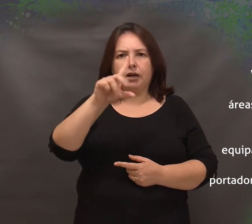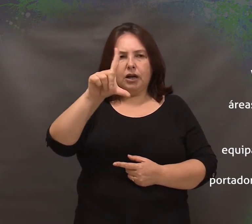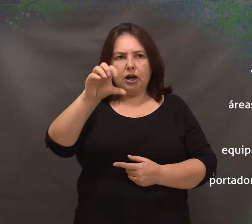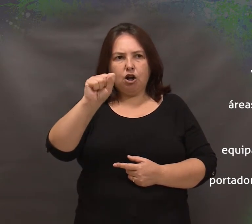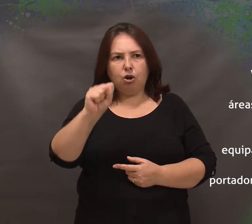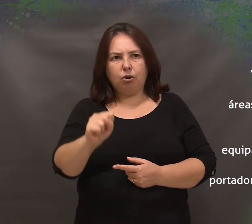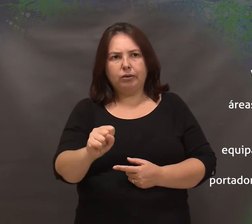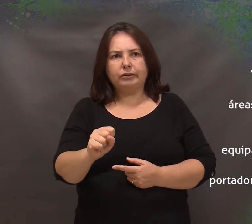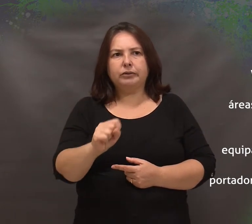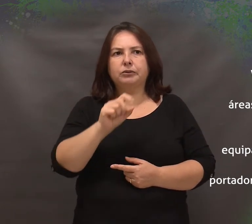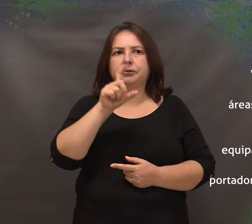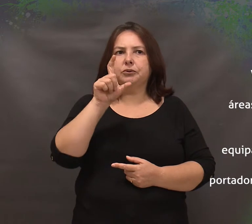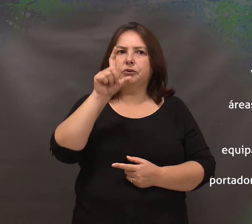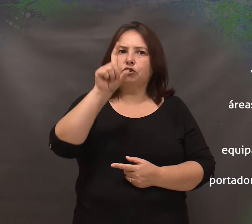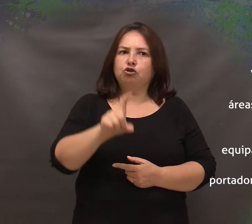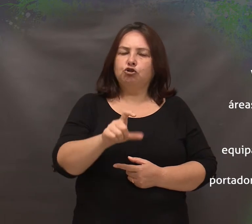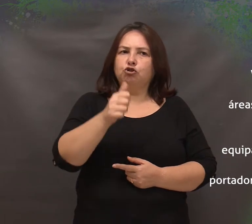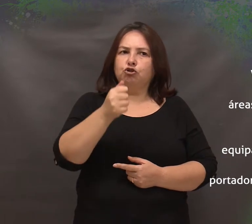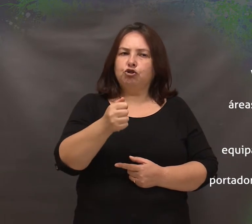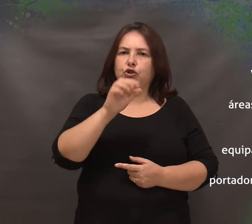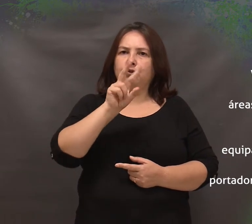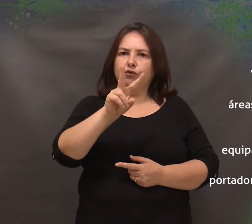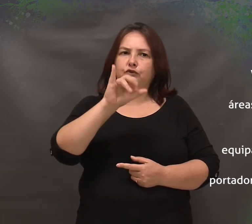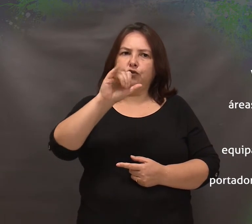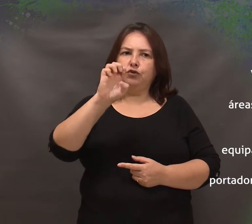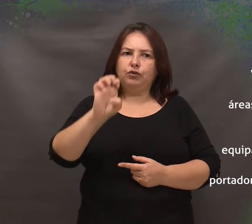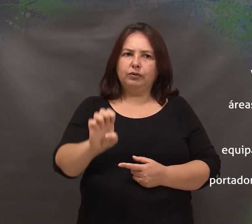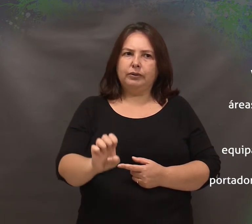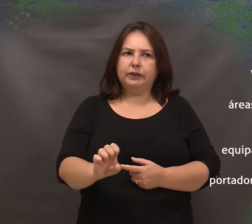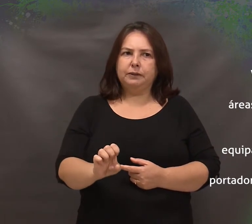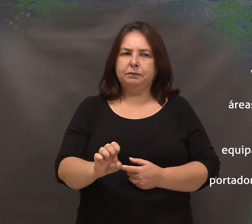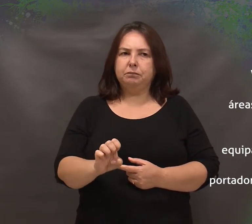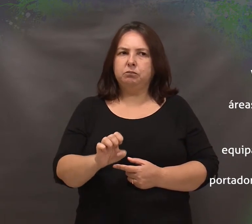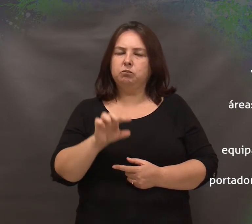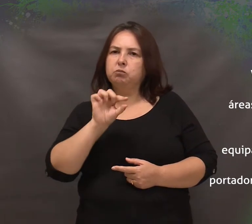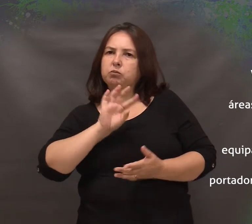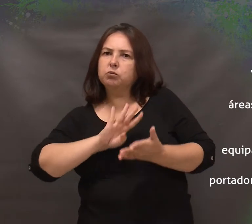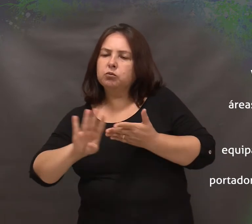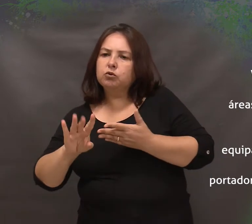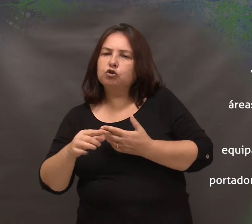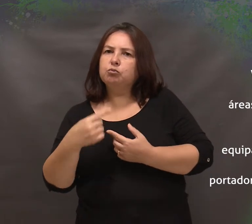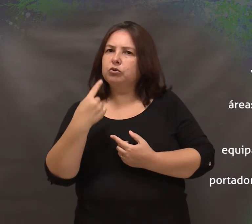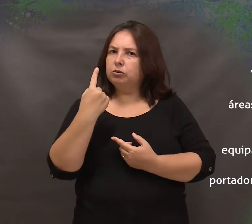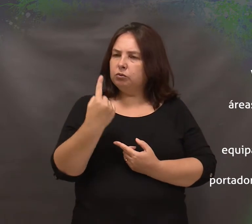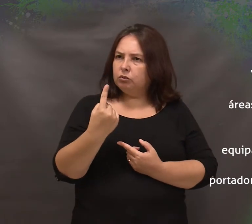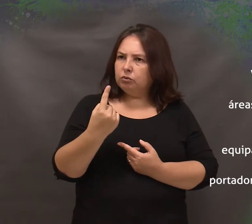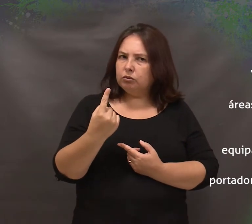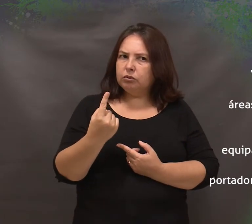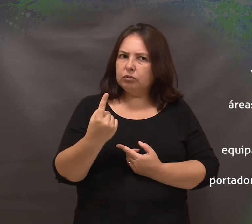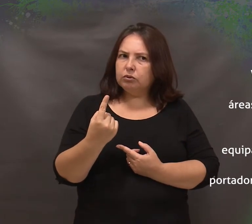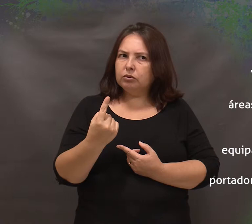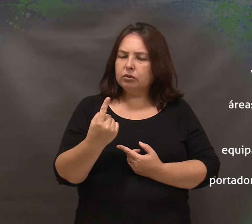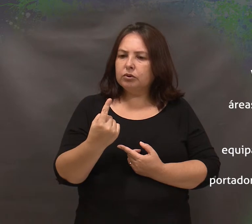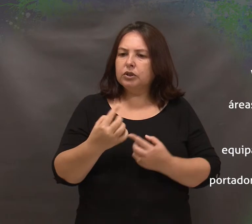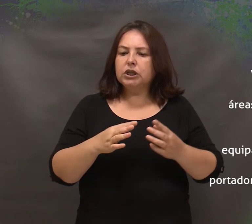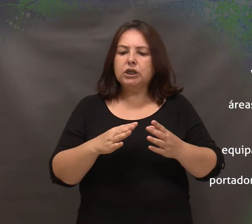ou recreação no município de Santa Maria de, no mínimo, um equipamento para lazer e recriação